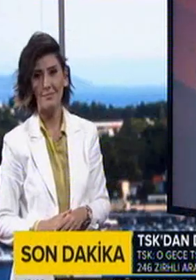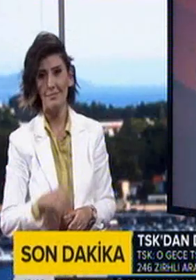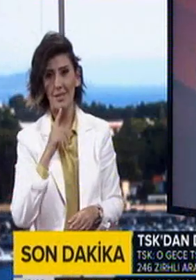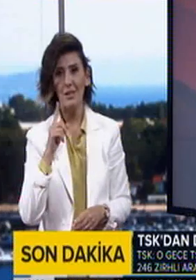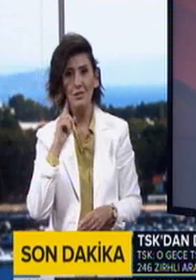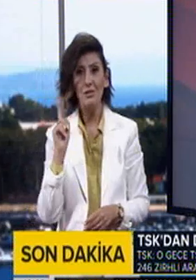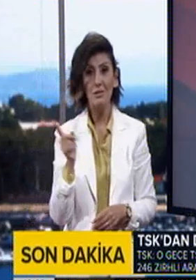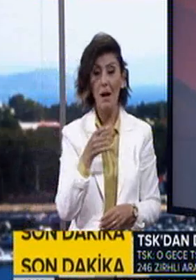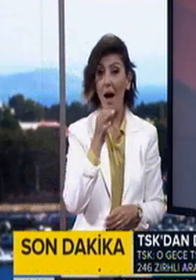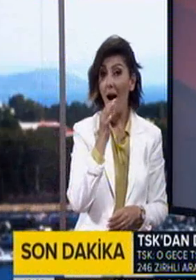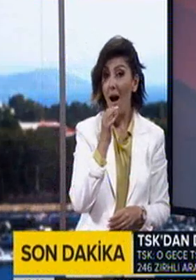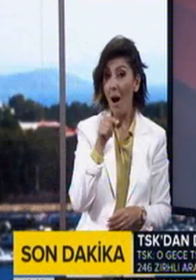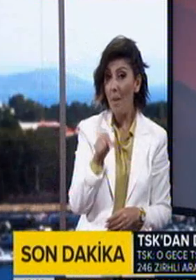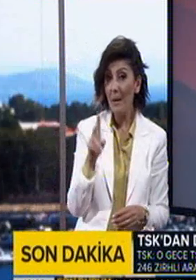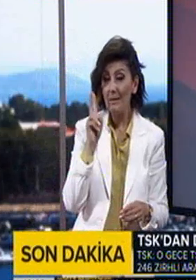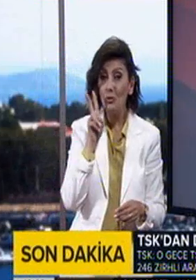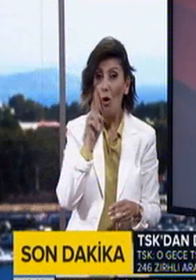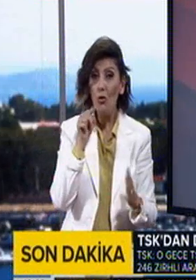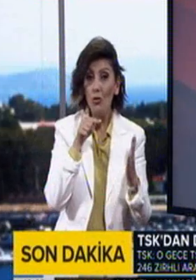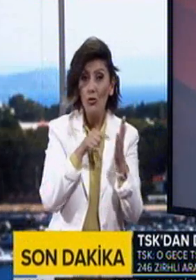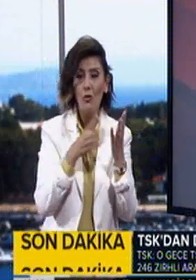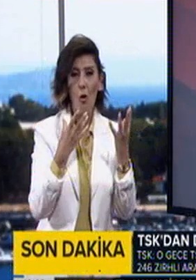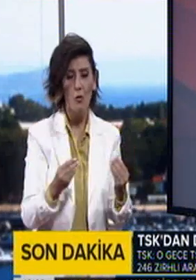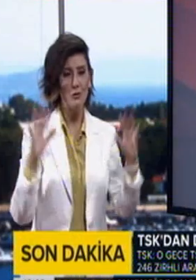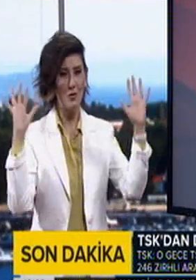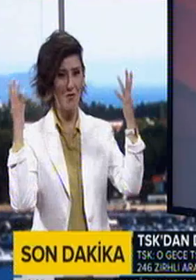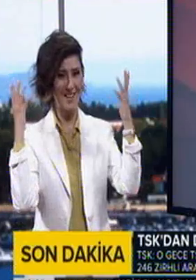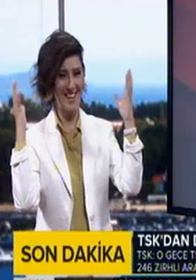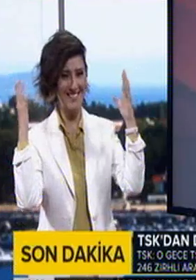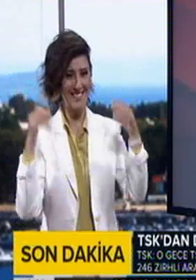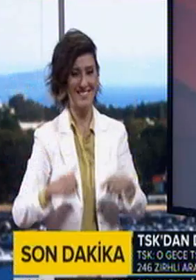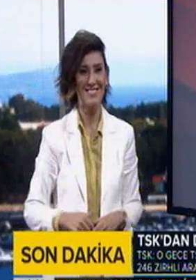İşitme engelliler haber bültenimizin sonuna geldik. Hoşçakalın.